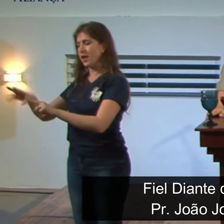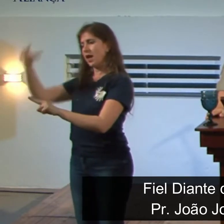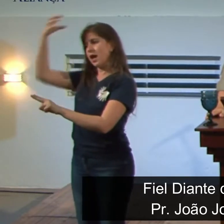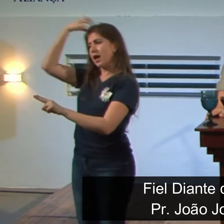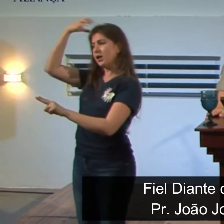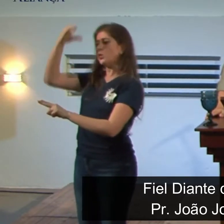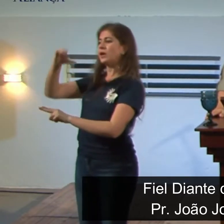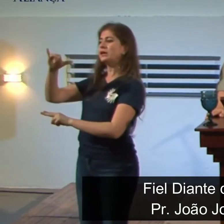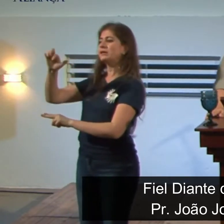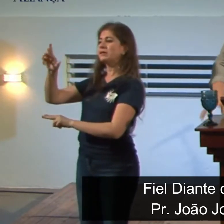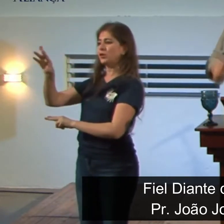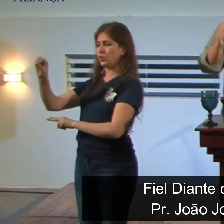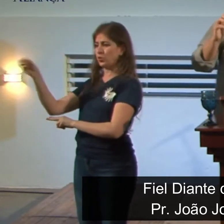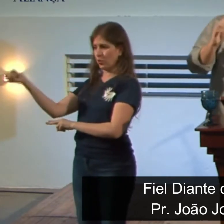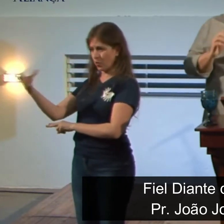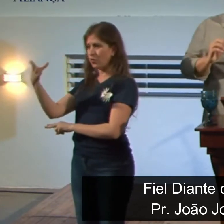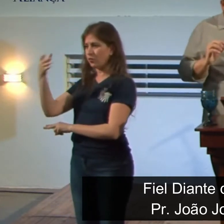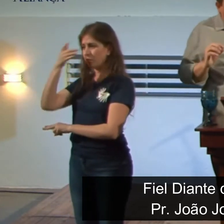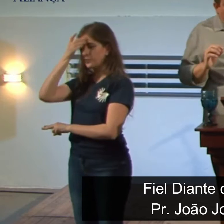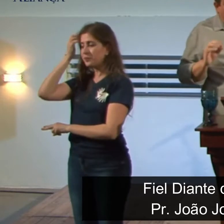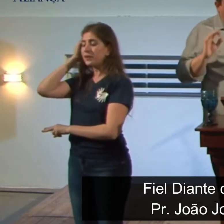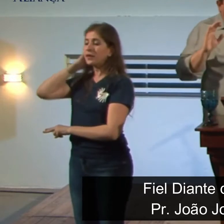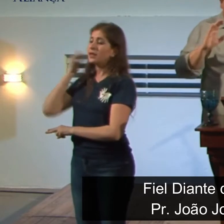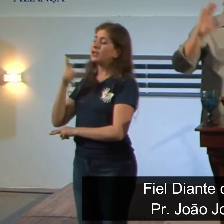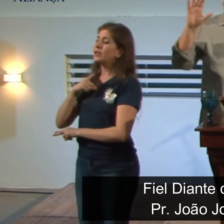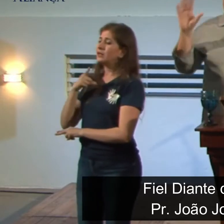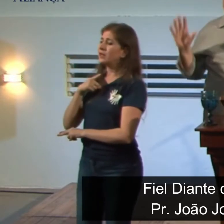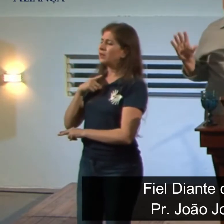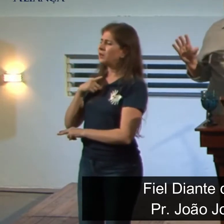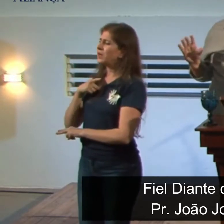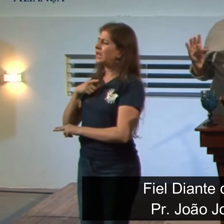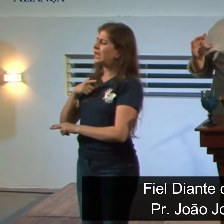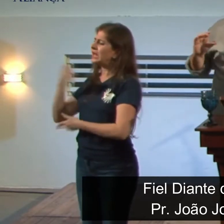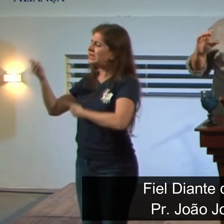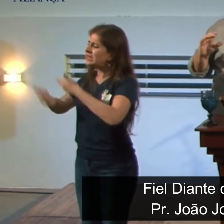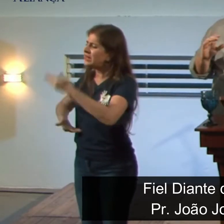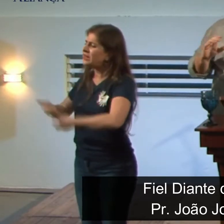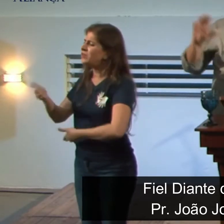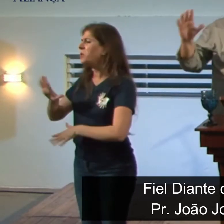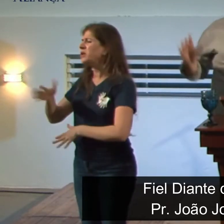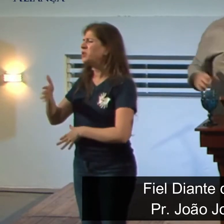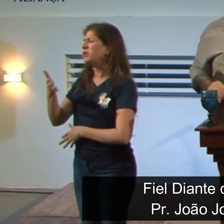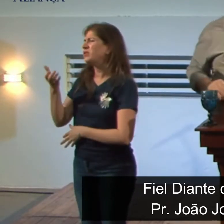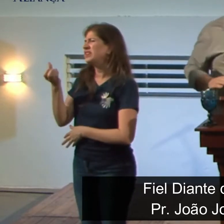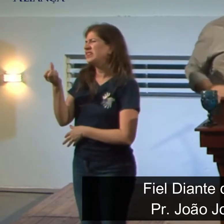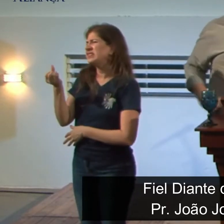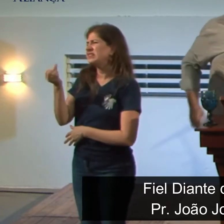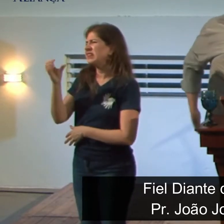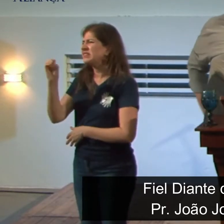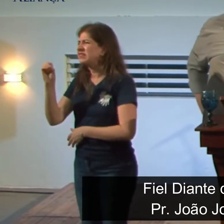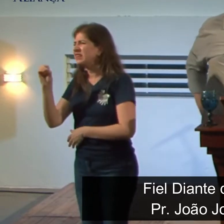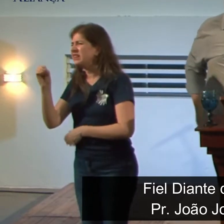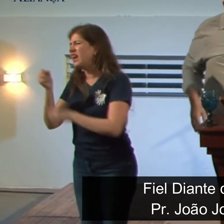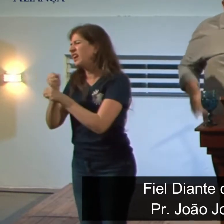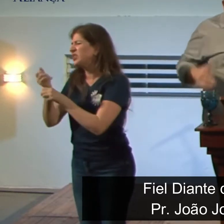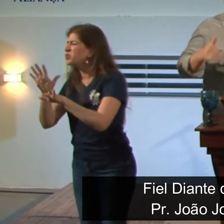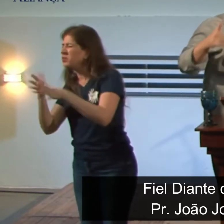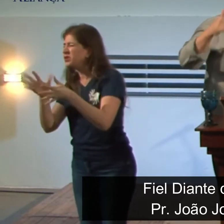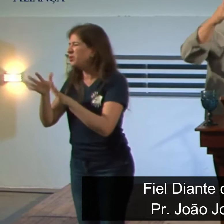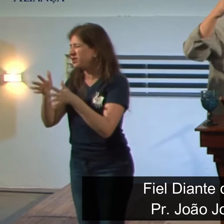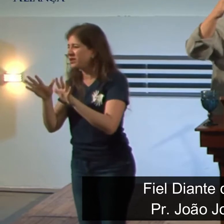Daniel serviu, amados, na corte da Babilônia por aproximadamente 60 anos, talvez um pouco mais, talvez um pouco menos,